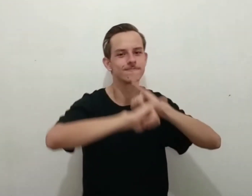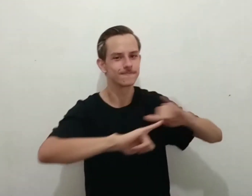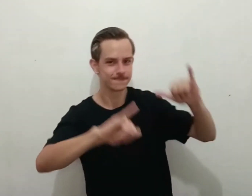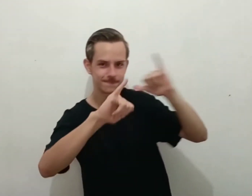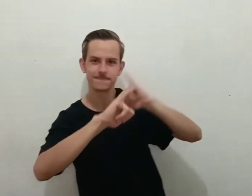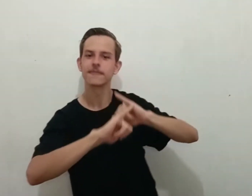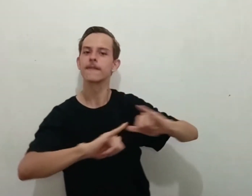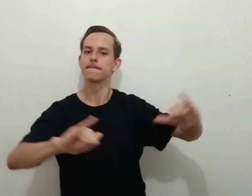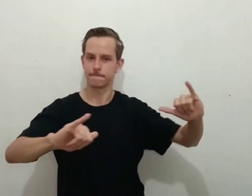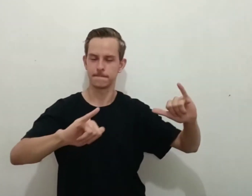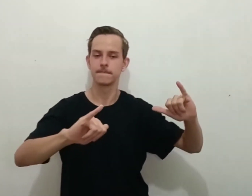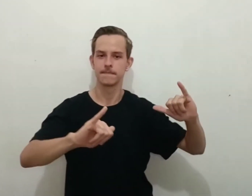palavras.